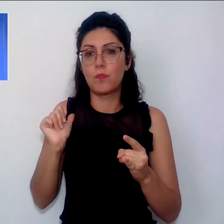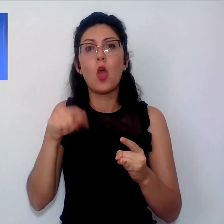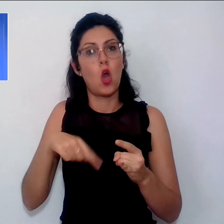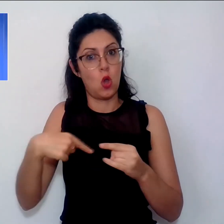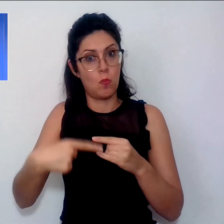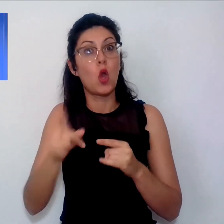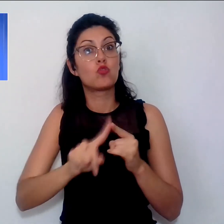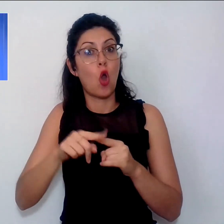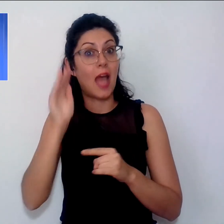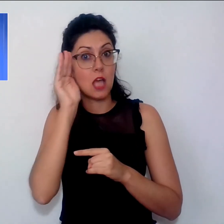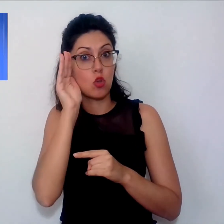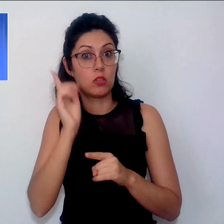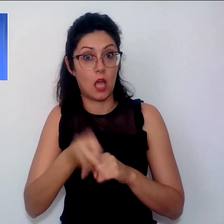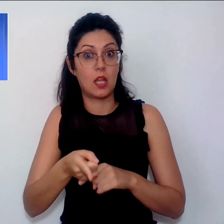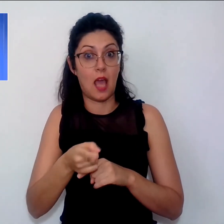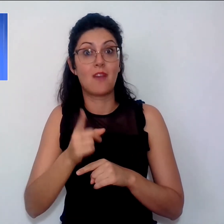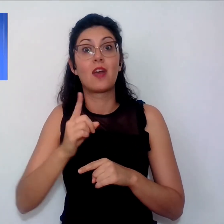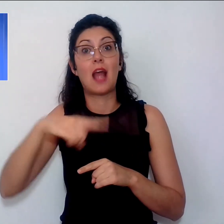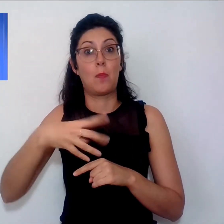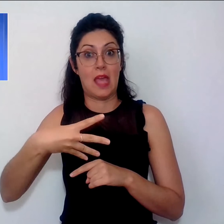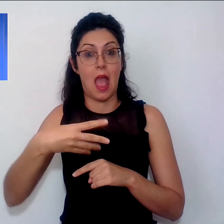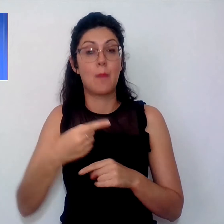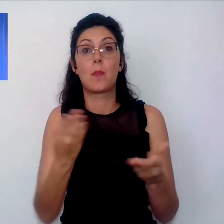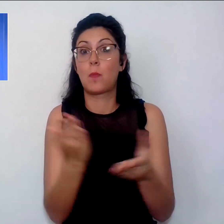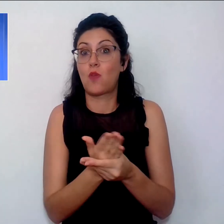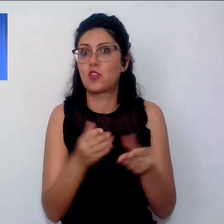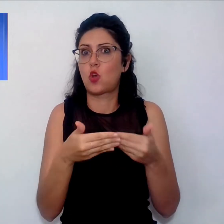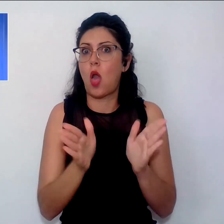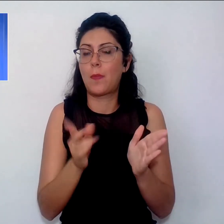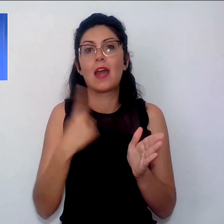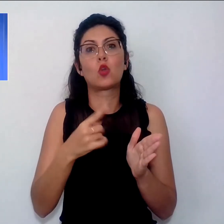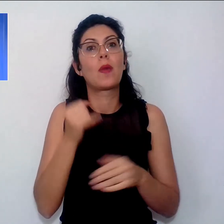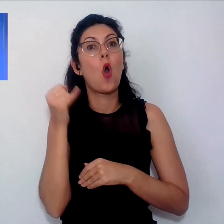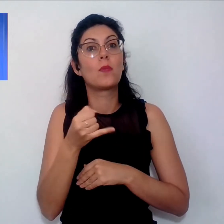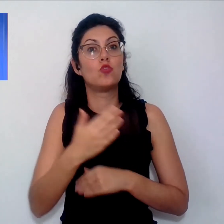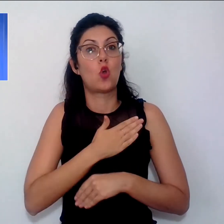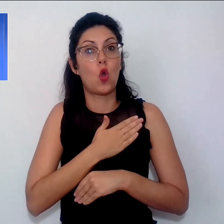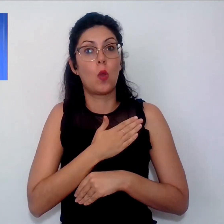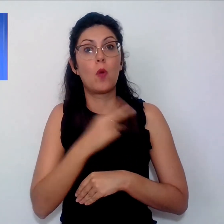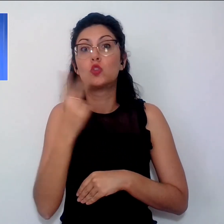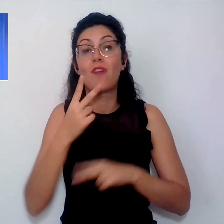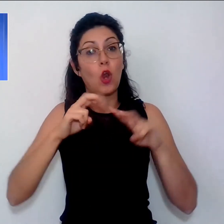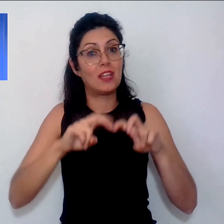prossimi giorni dal PM, che ha aperto il fascicolo per omicidio colposo senza indagati.